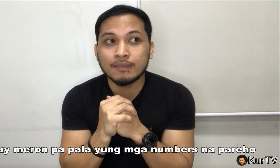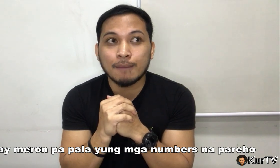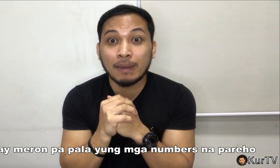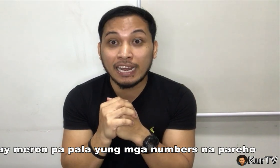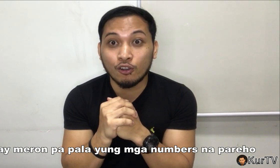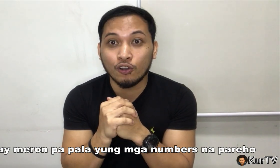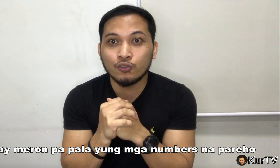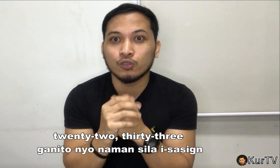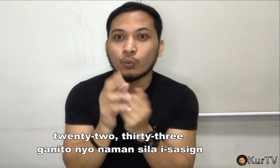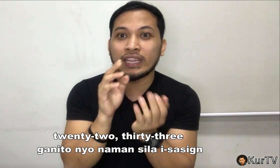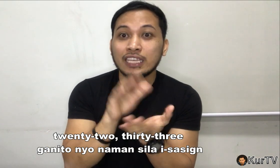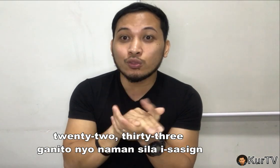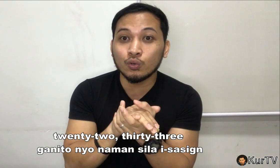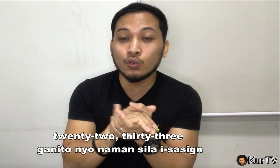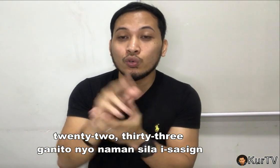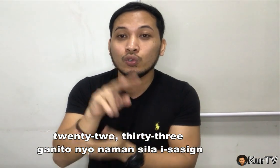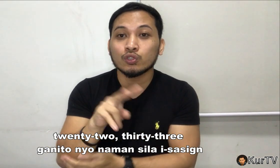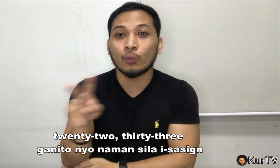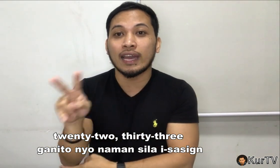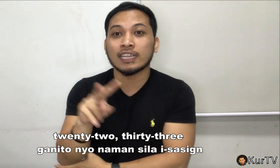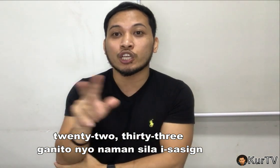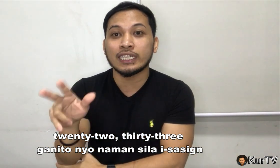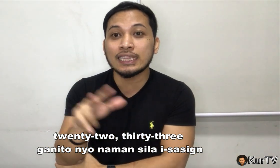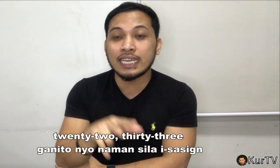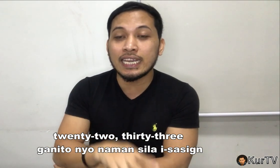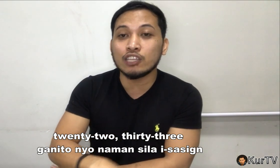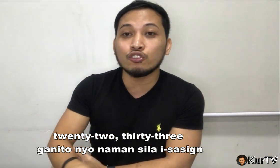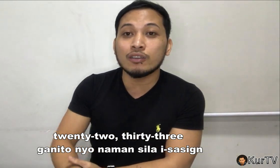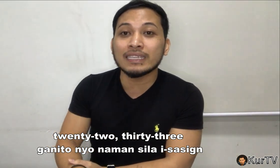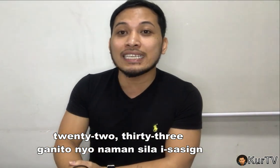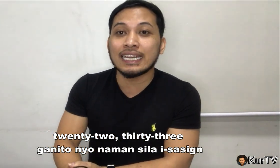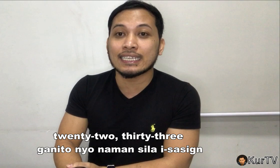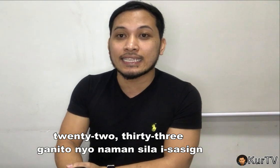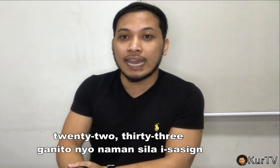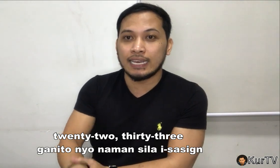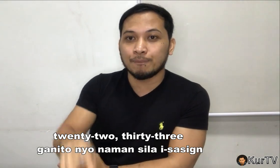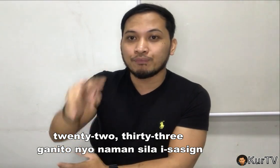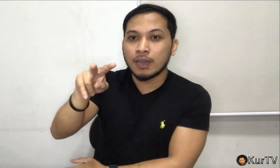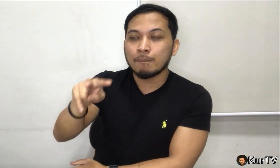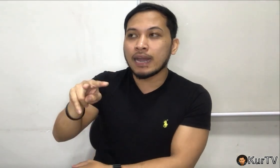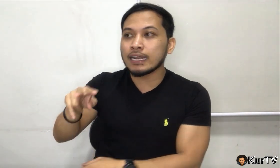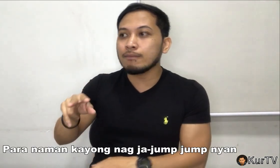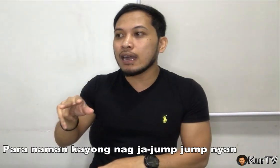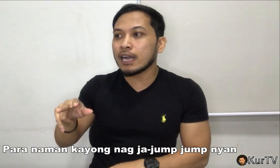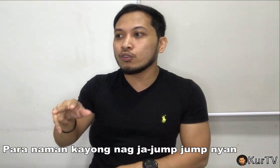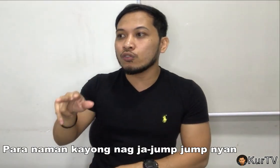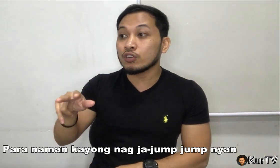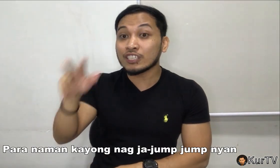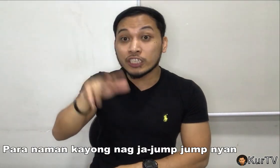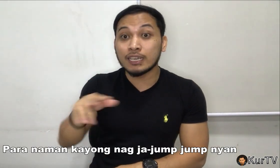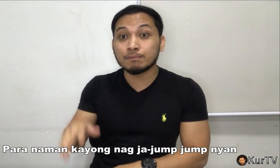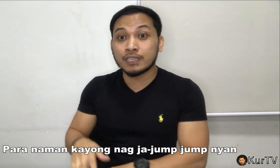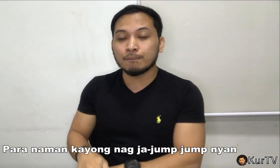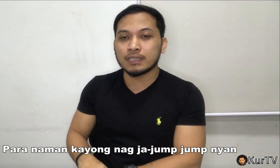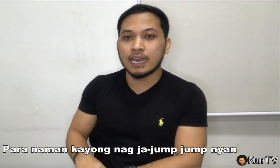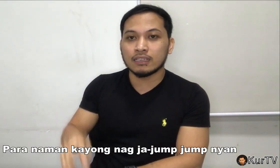na pareho, yung 22, 33, ganito nyo naman sila isasign. Para naman kayong nagja-jump-jump yan.